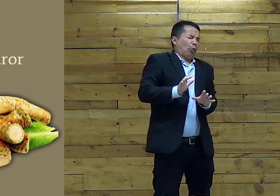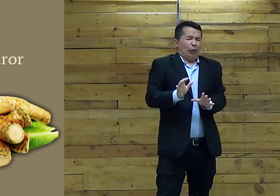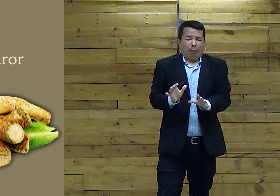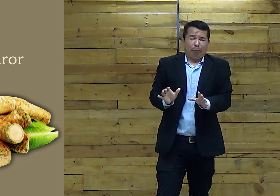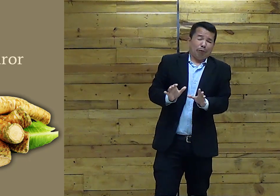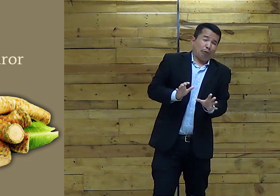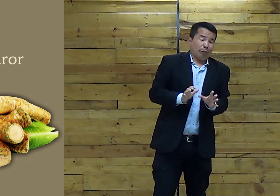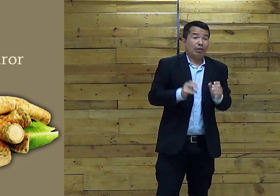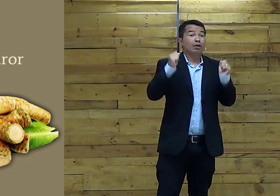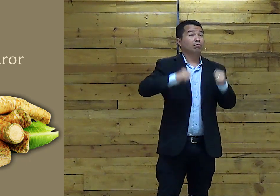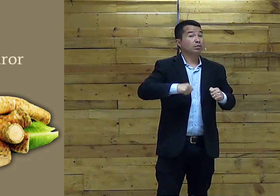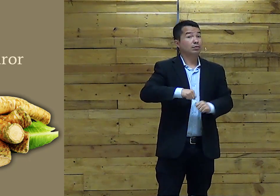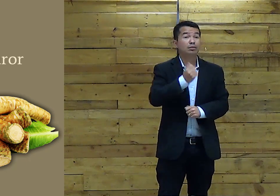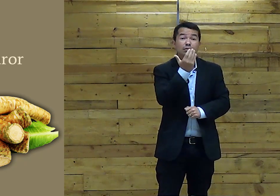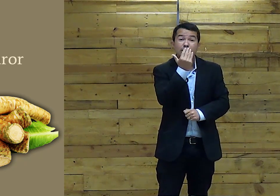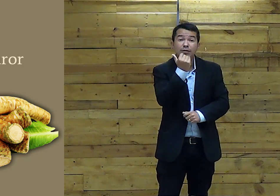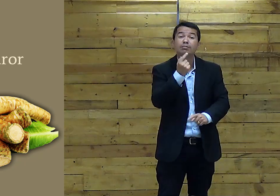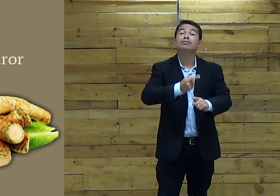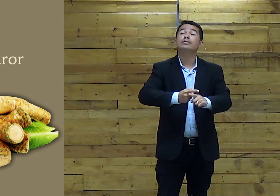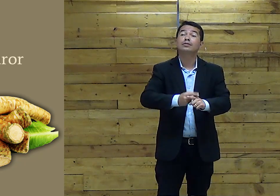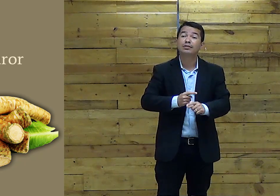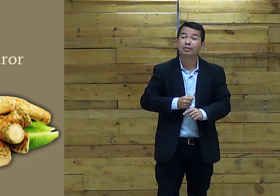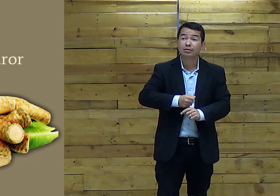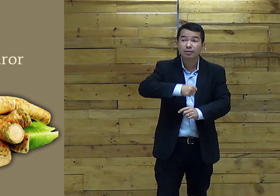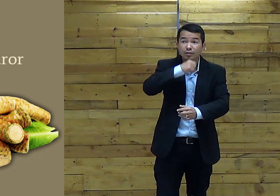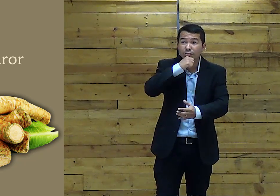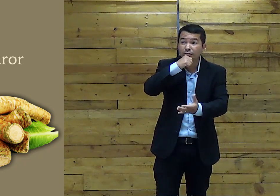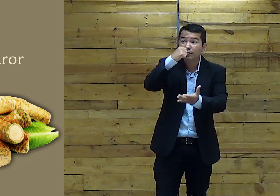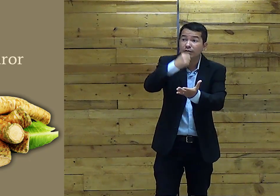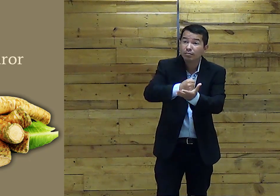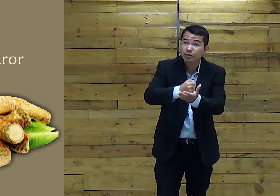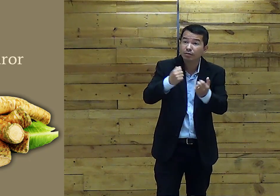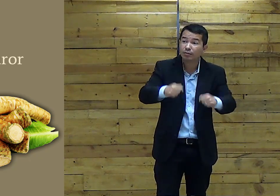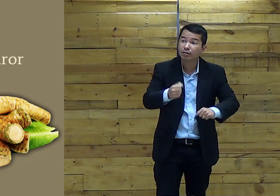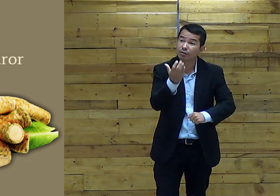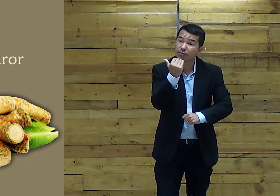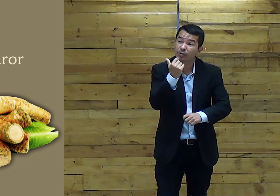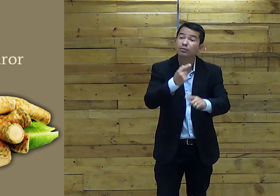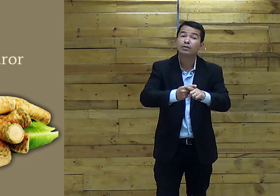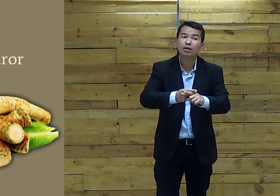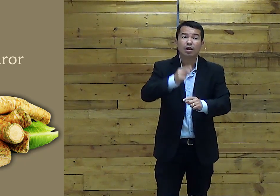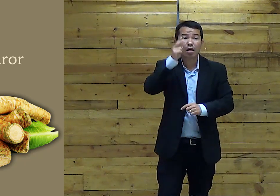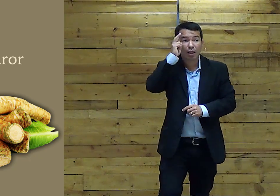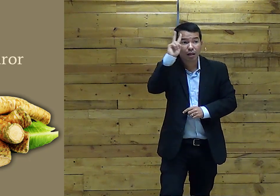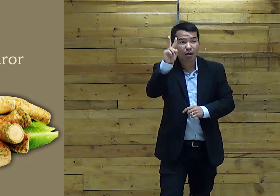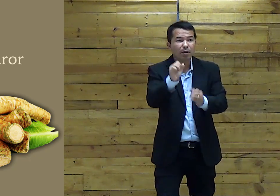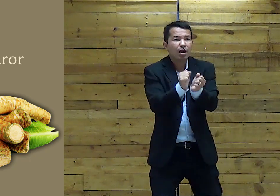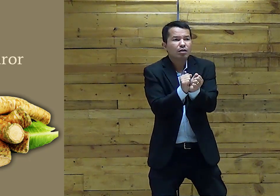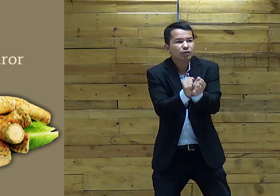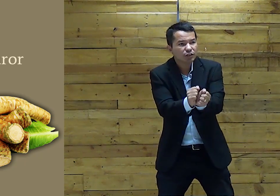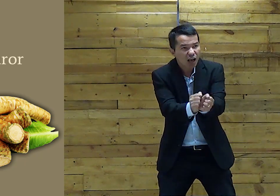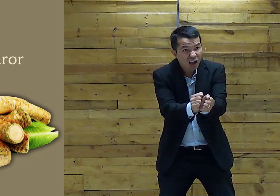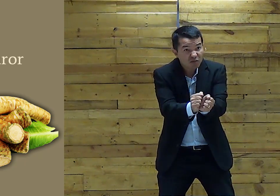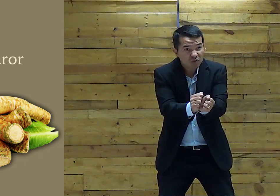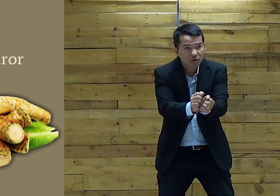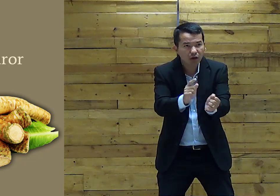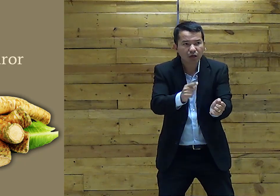erva Uma coisa amarga Por que ele comeu isso? Por que ele comeu isso? Porque lembra